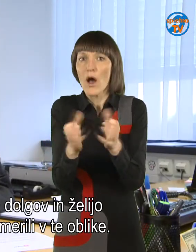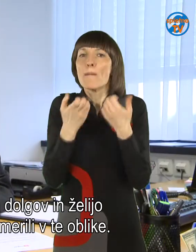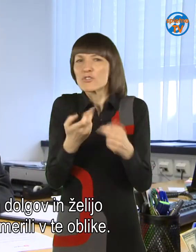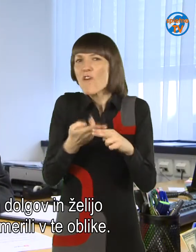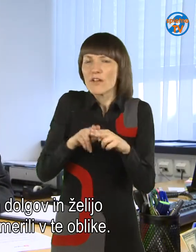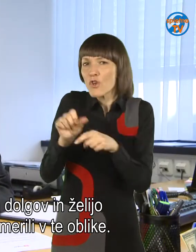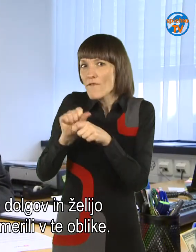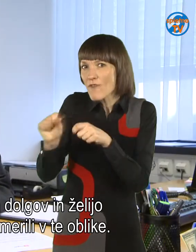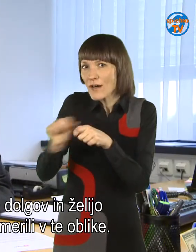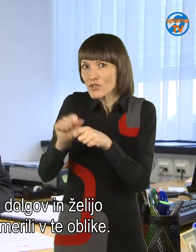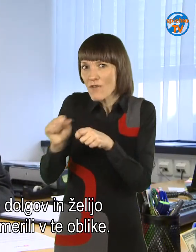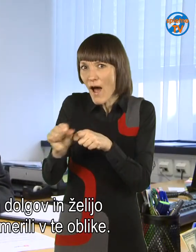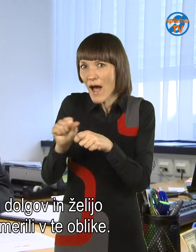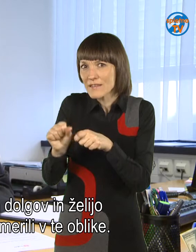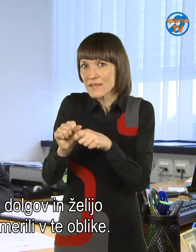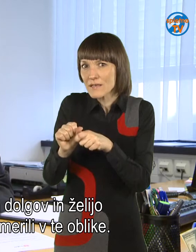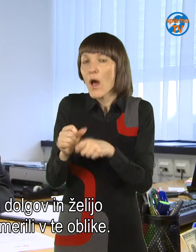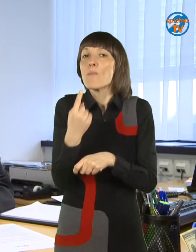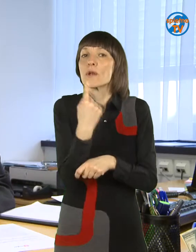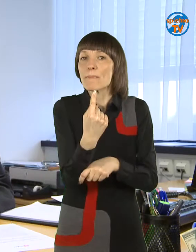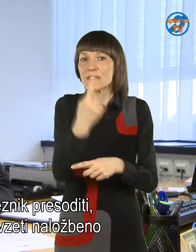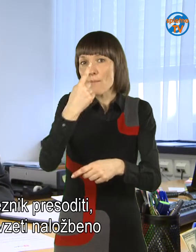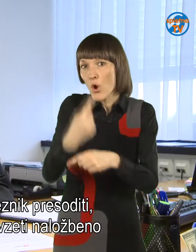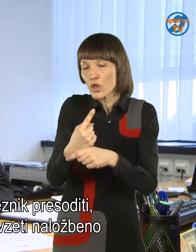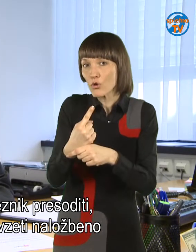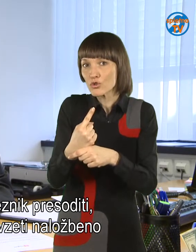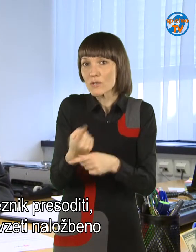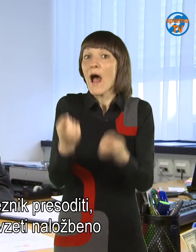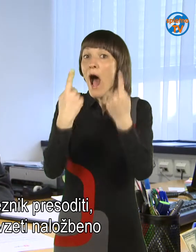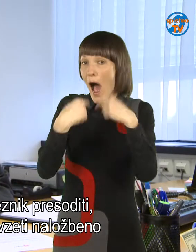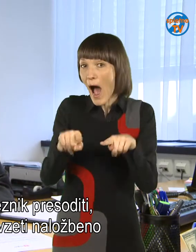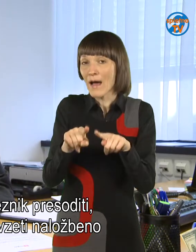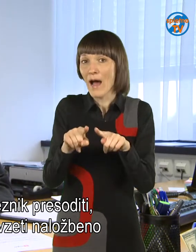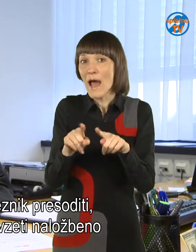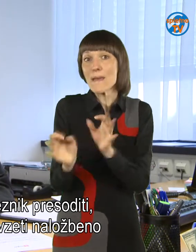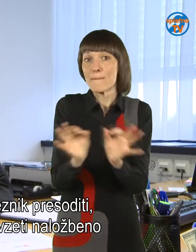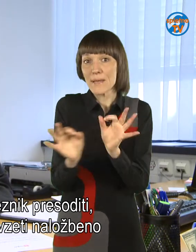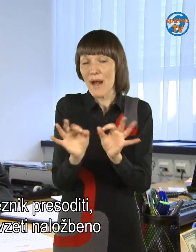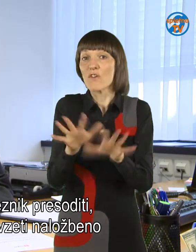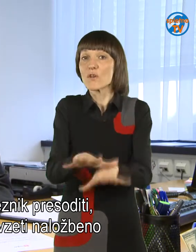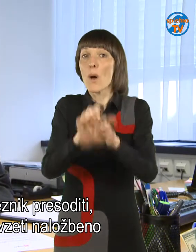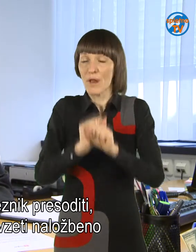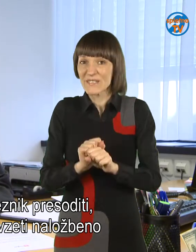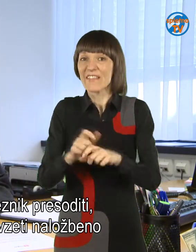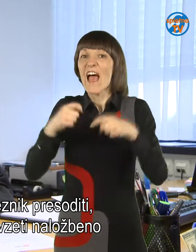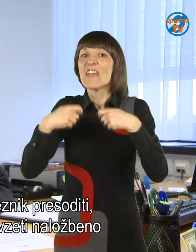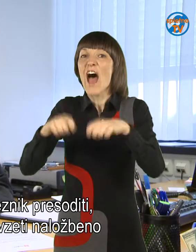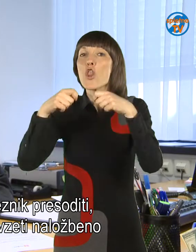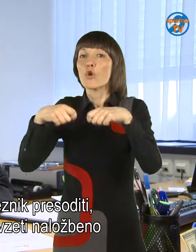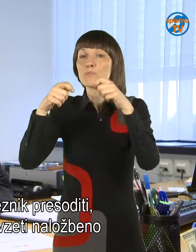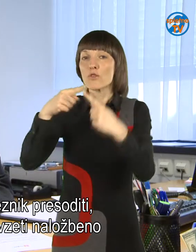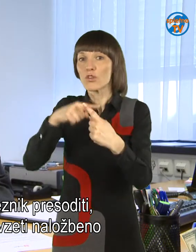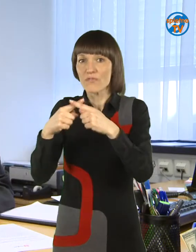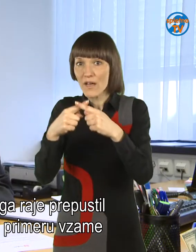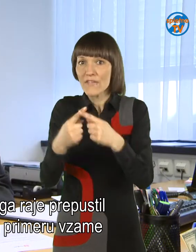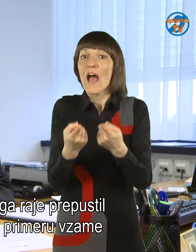bolj vrčevat, bodo posmerali te oblike. Zdaj pa samo mora presoditi posameznik, a je pripravljen prezeti naložbeno tveganje nasel, bi